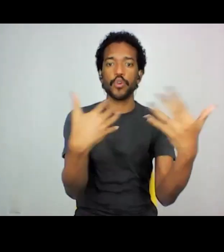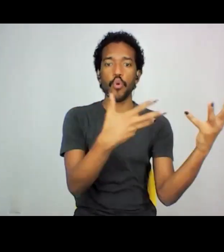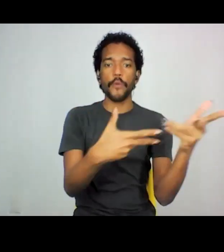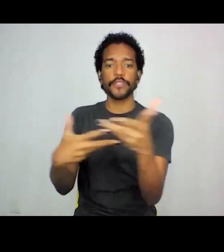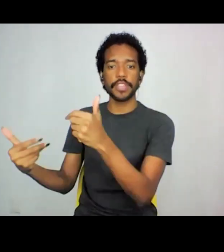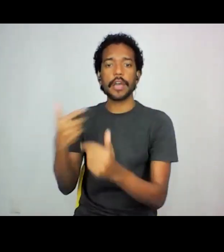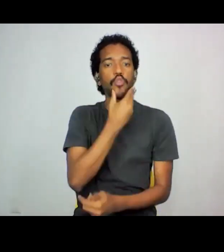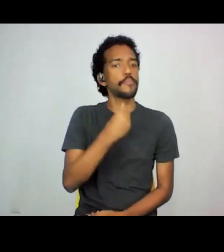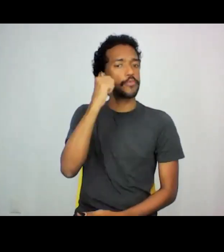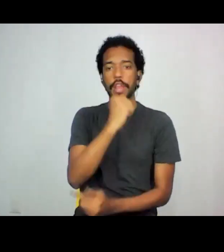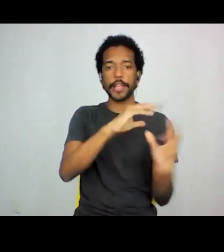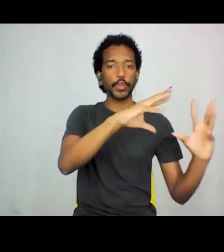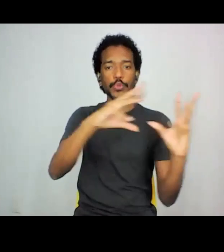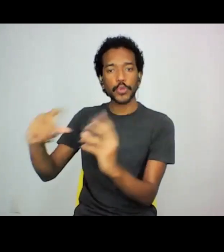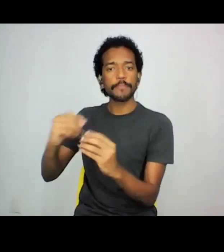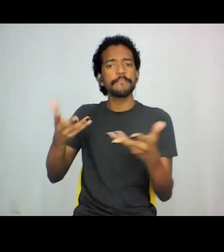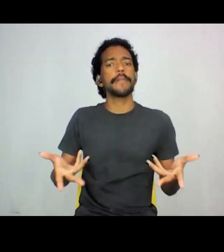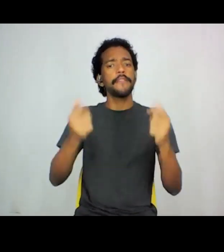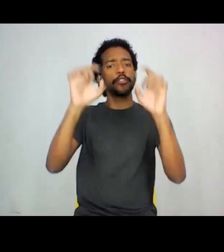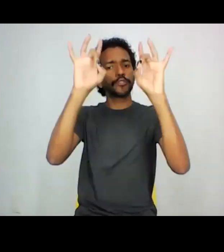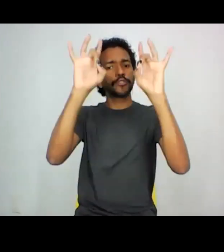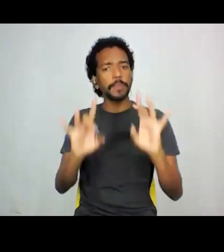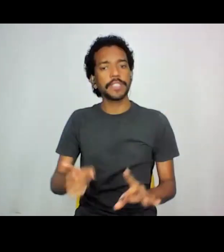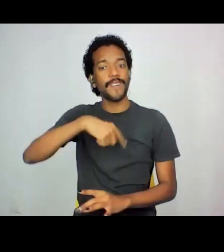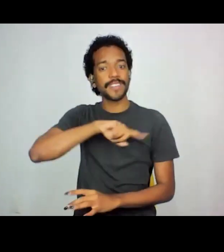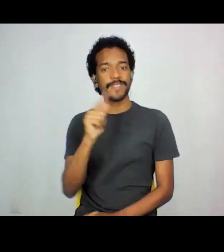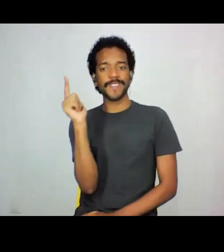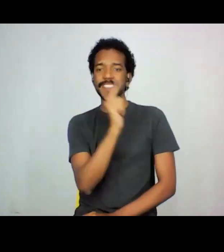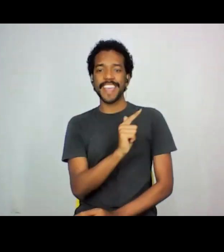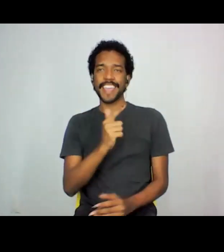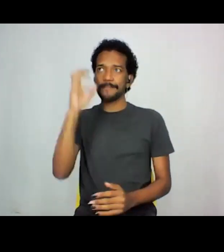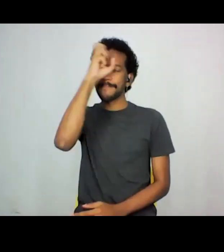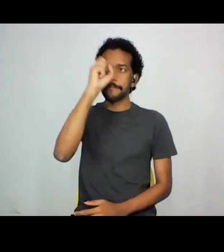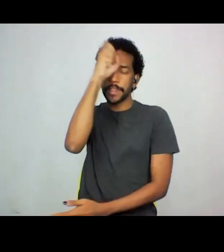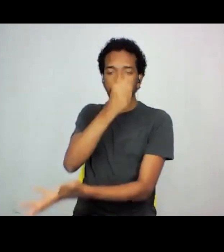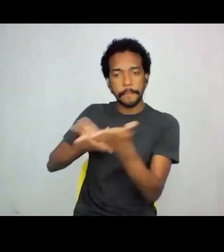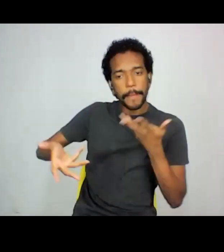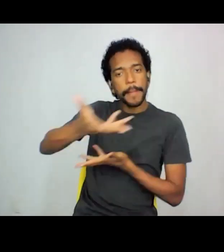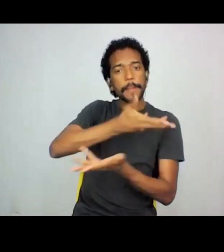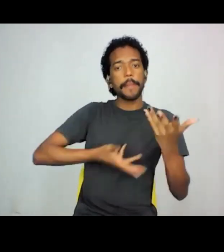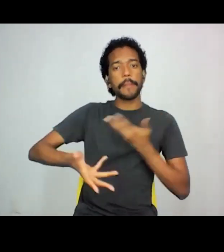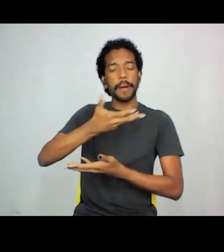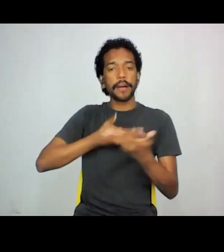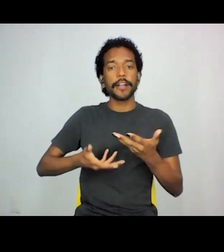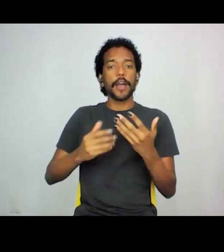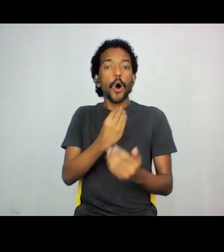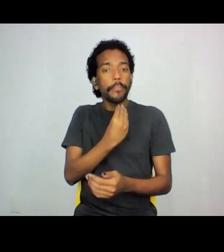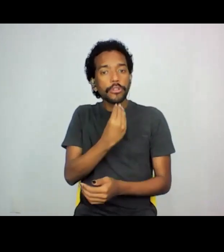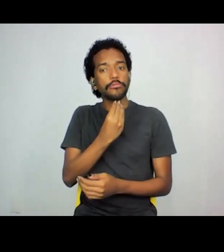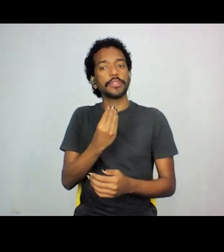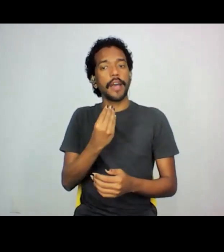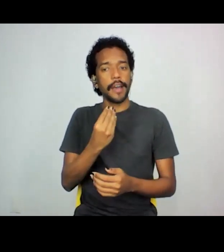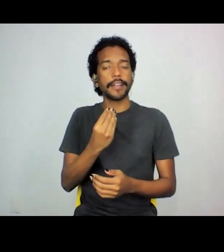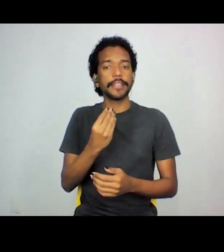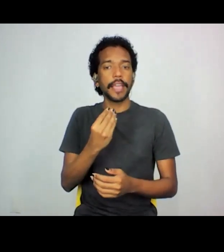tão especiais com os quais a gente tem aprendido tanto e tem trocado em algumas oportunidades. Acho é um tema